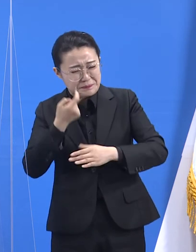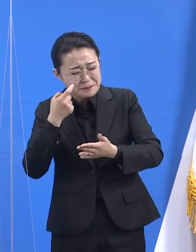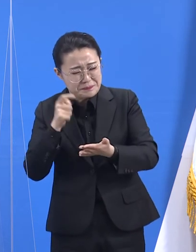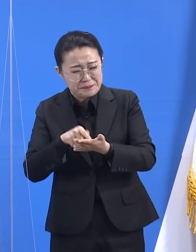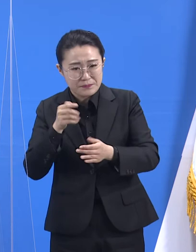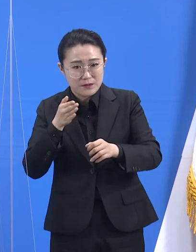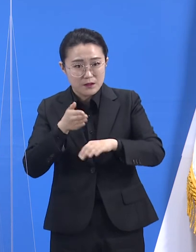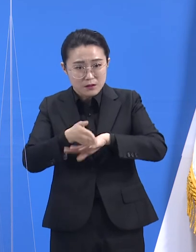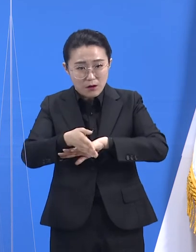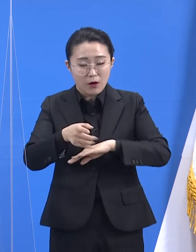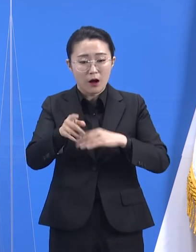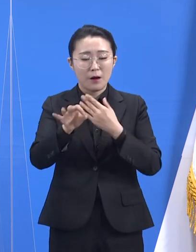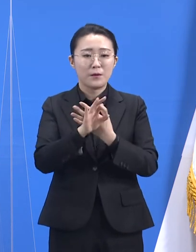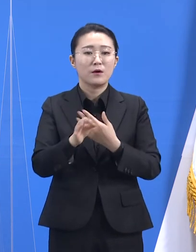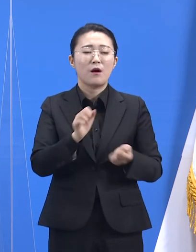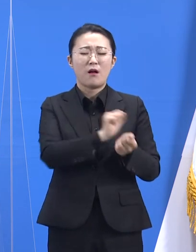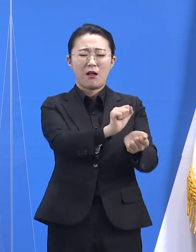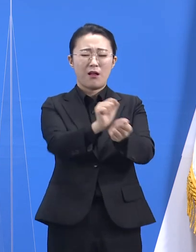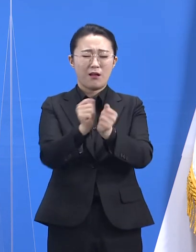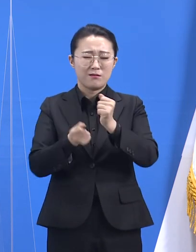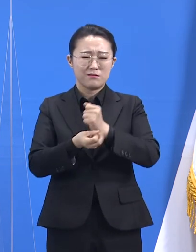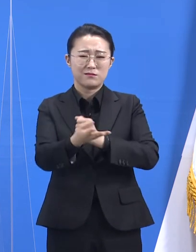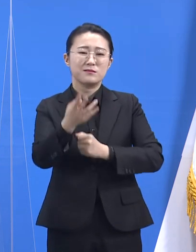그로 인한 피해가 심각해집니다.